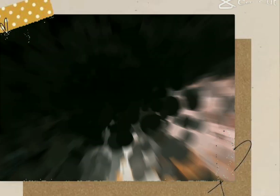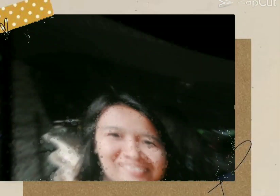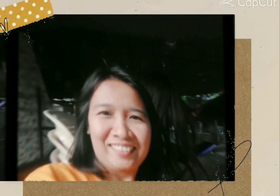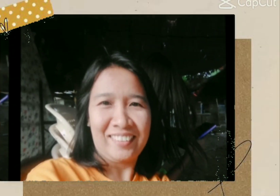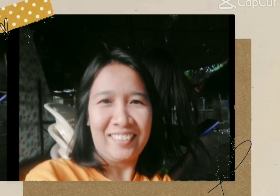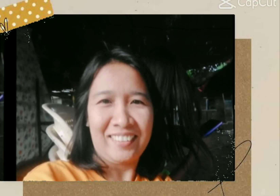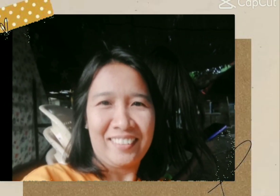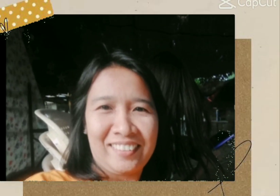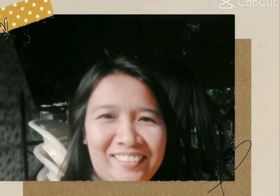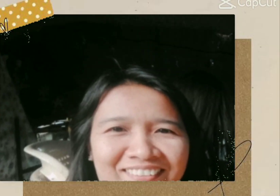Intro